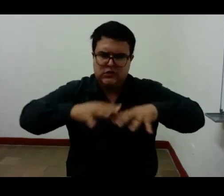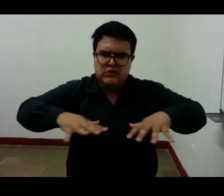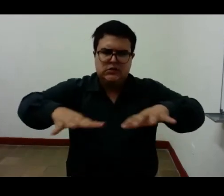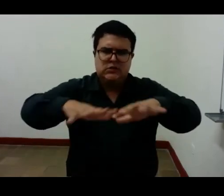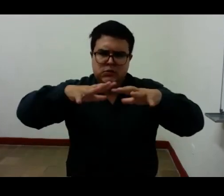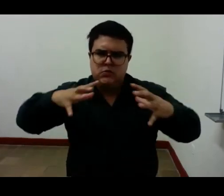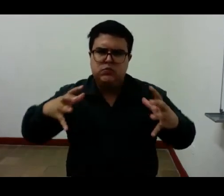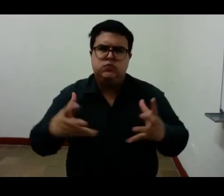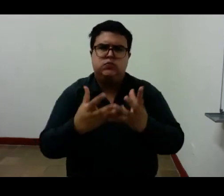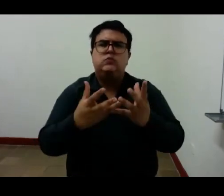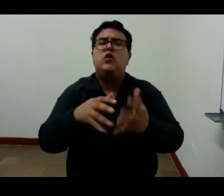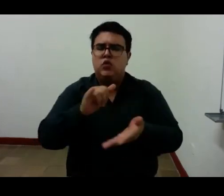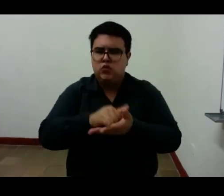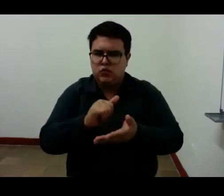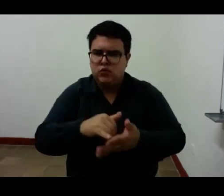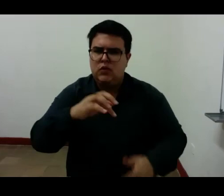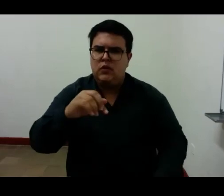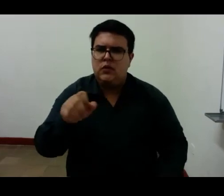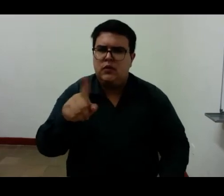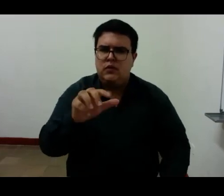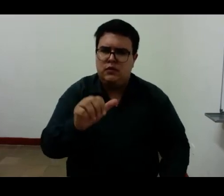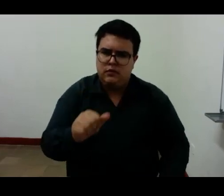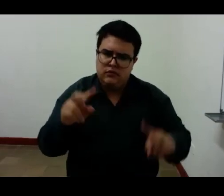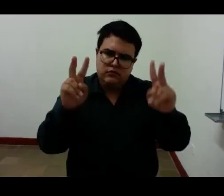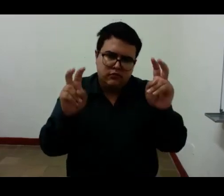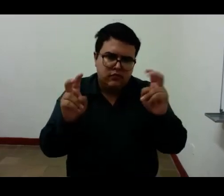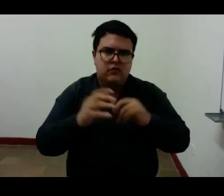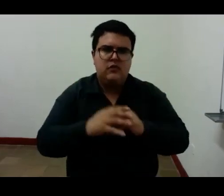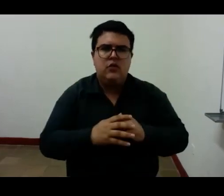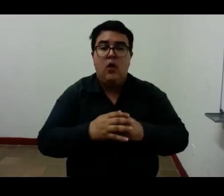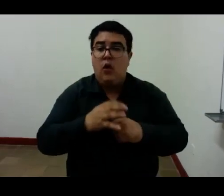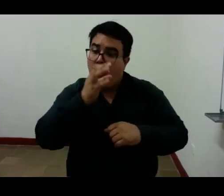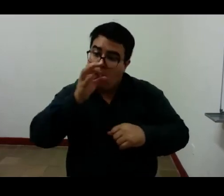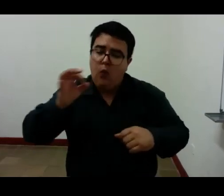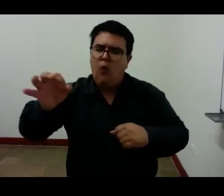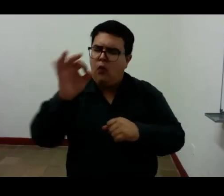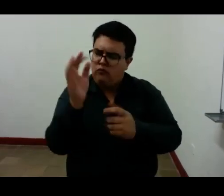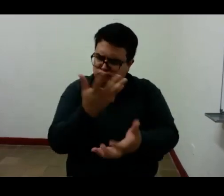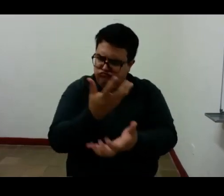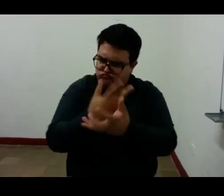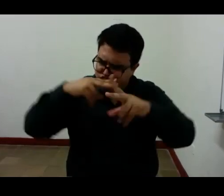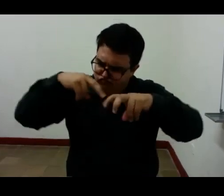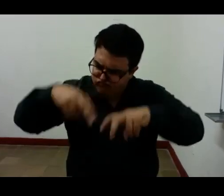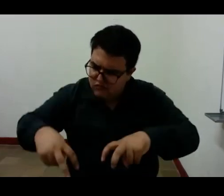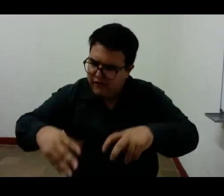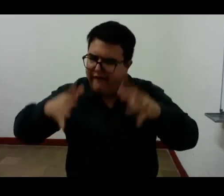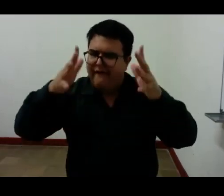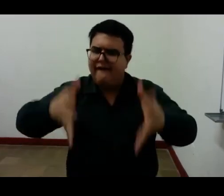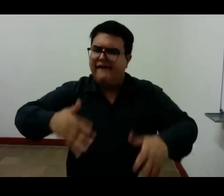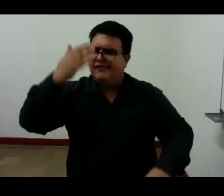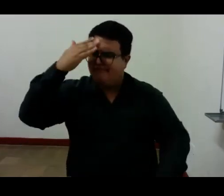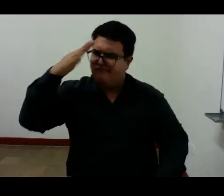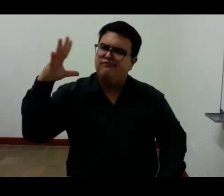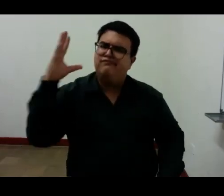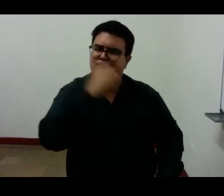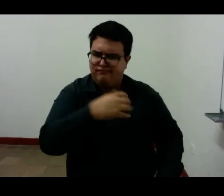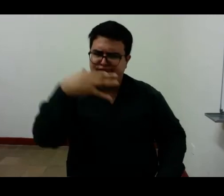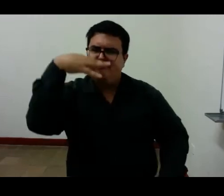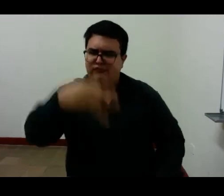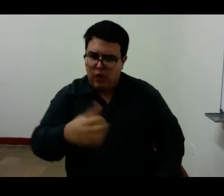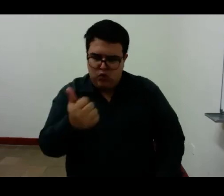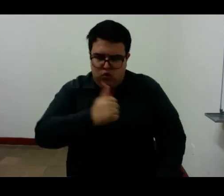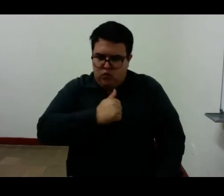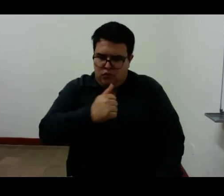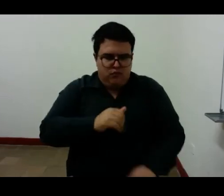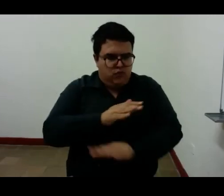dice Pessoa el hombre de ciencia reconoce que la única realidad para sí es el mismo